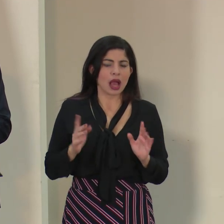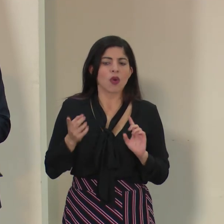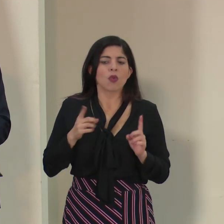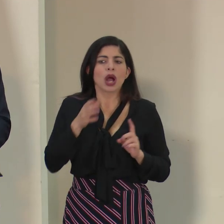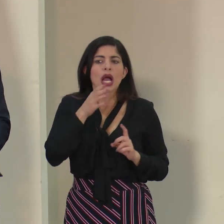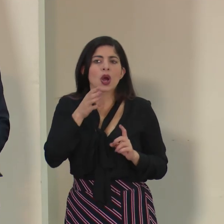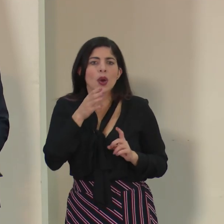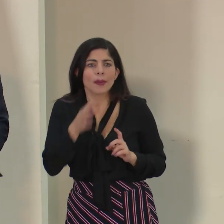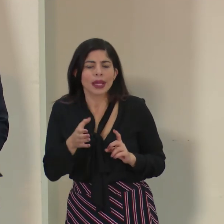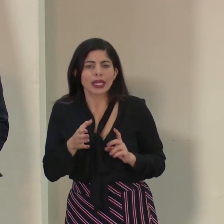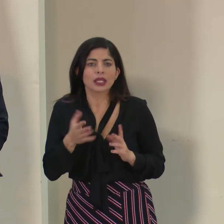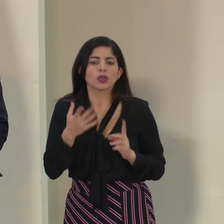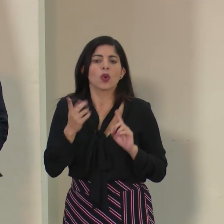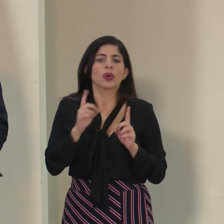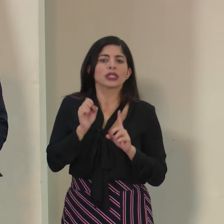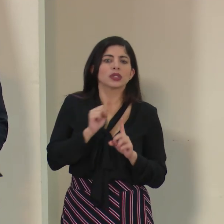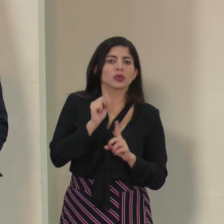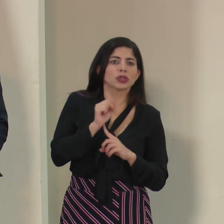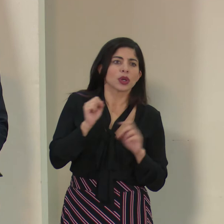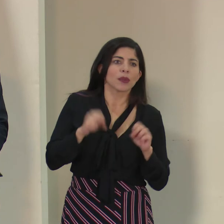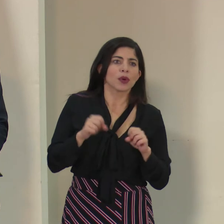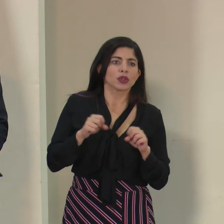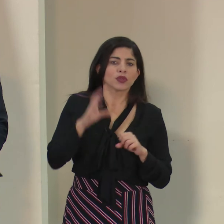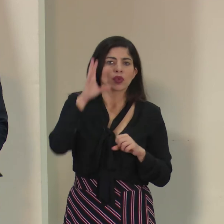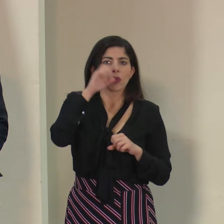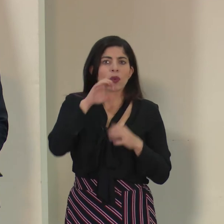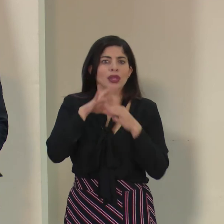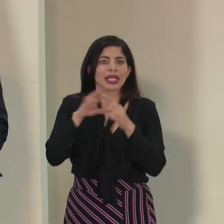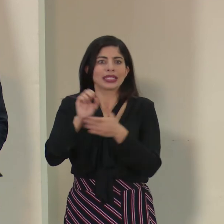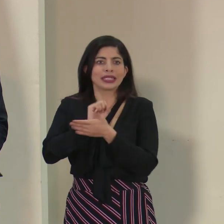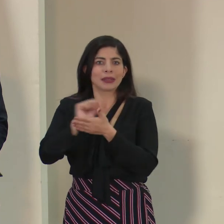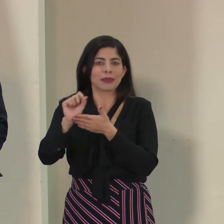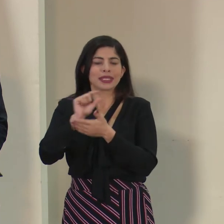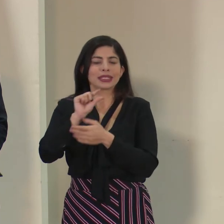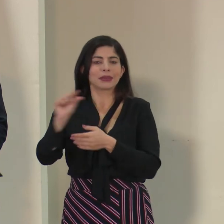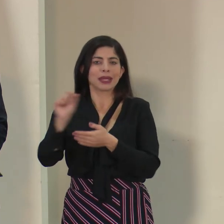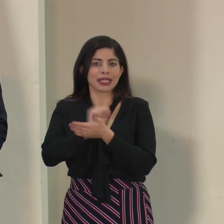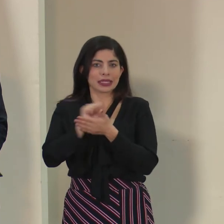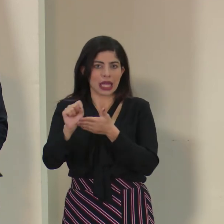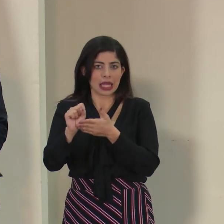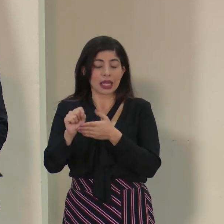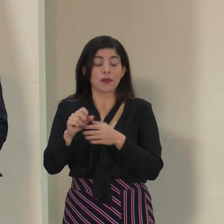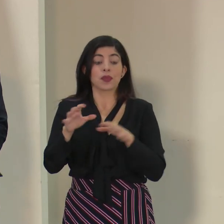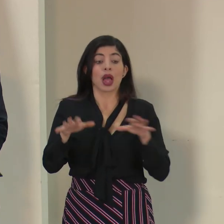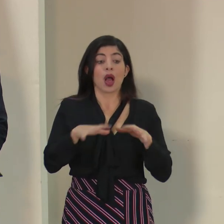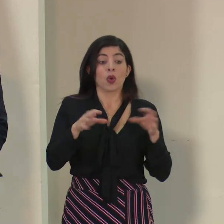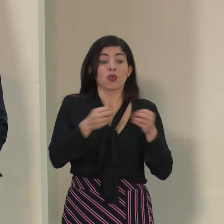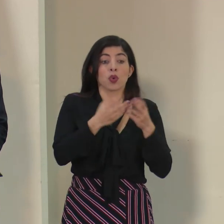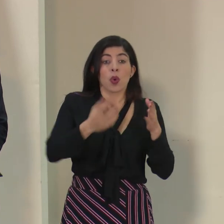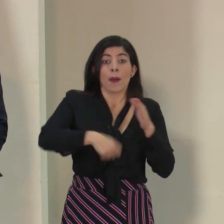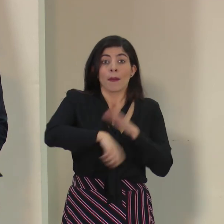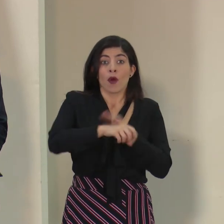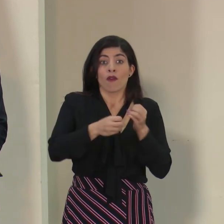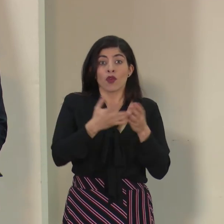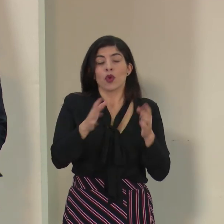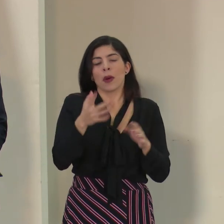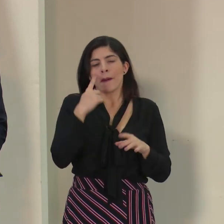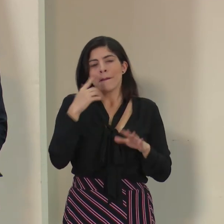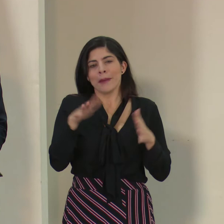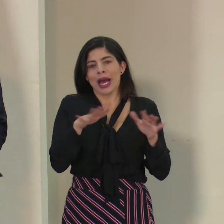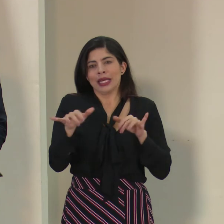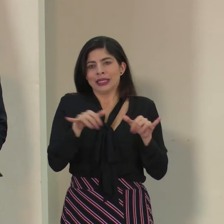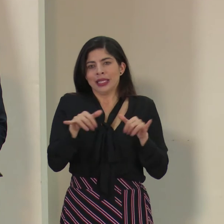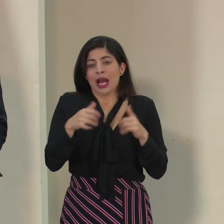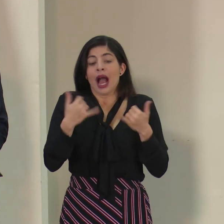recomendaciones o qué situación podríamos considerar con Semana Santa. Con las concentraciones masivas y los partidos desparecidos, en realidad eso